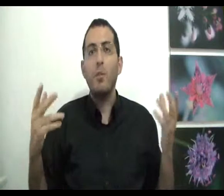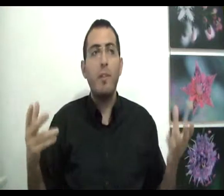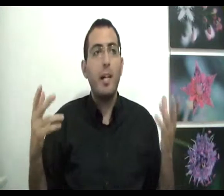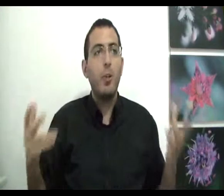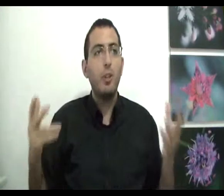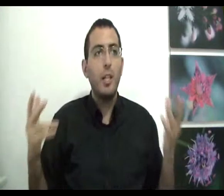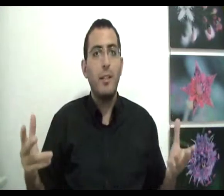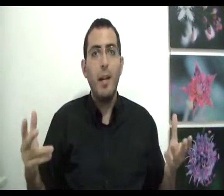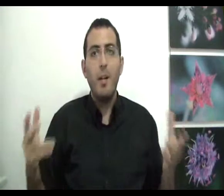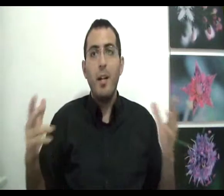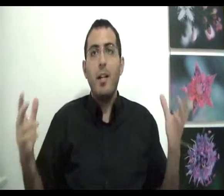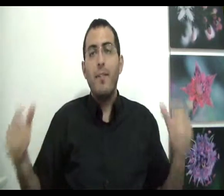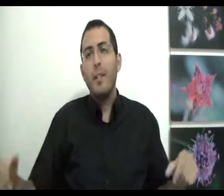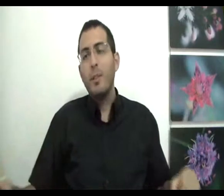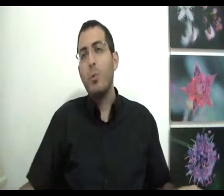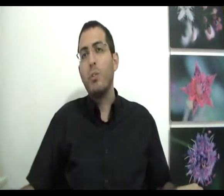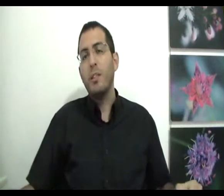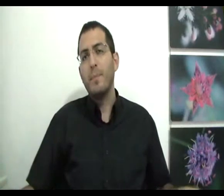נובע הקושי של האדם להבין את מה שהוא רוצה